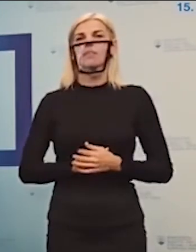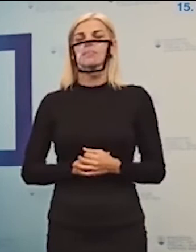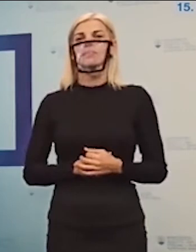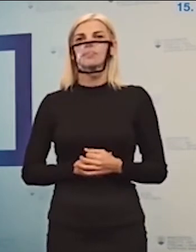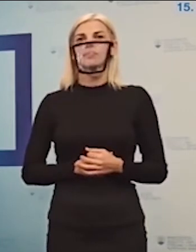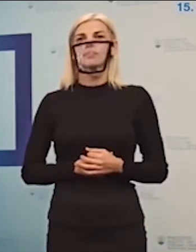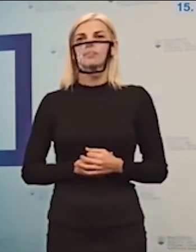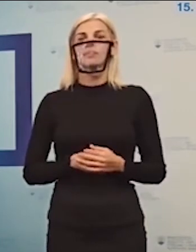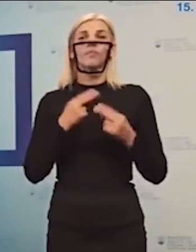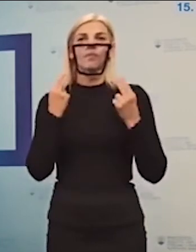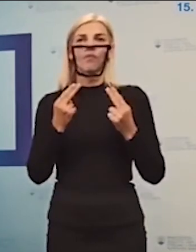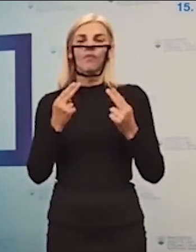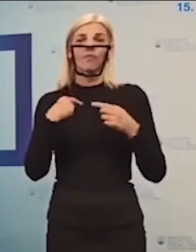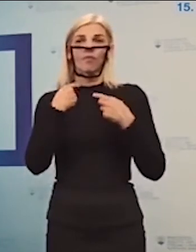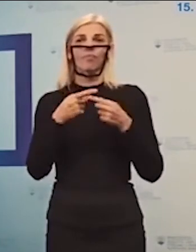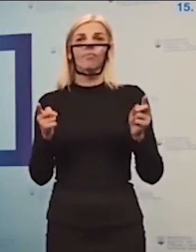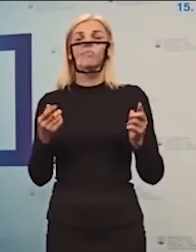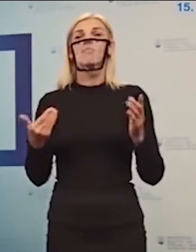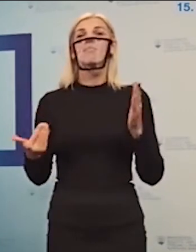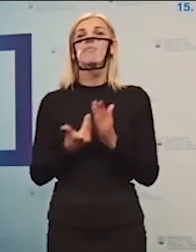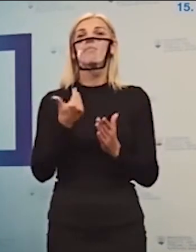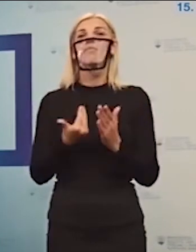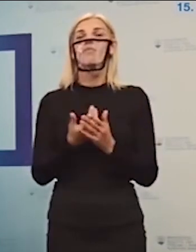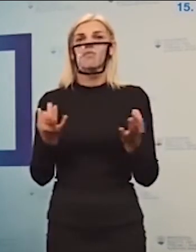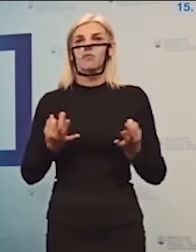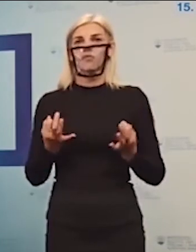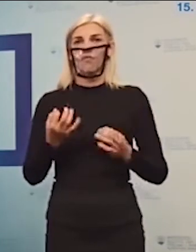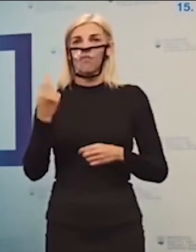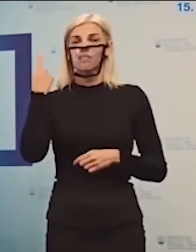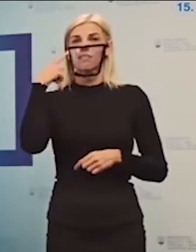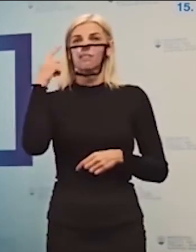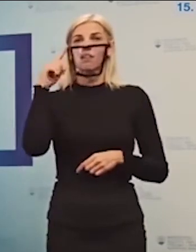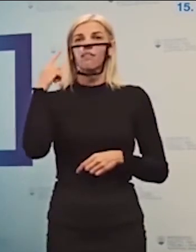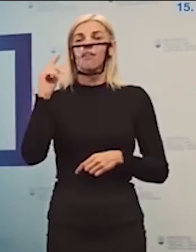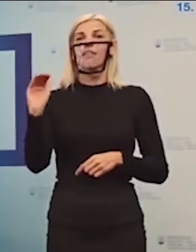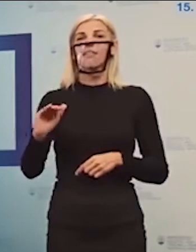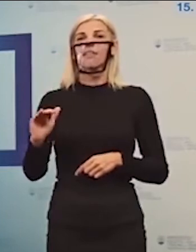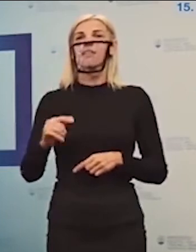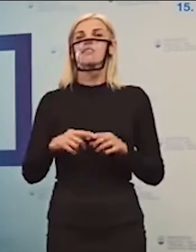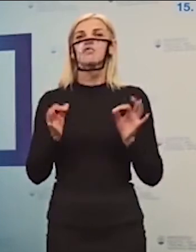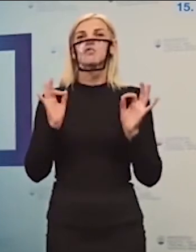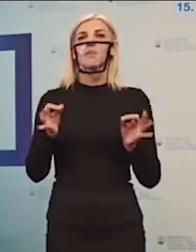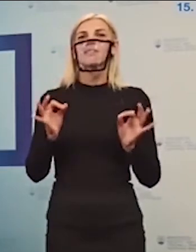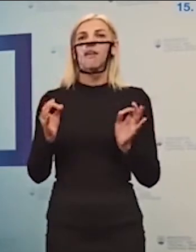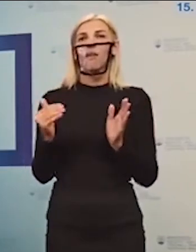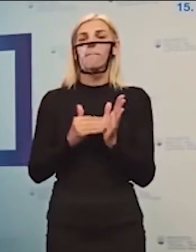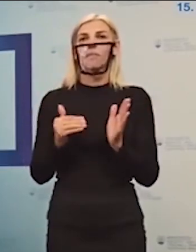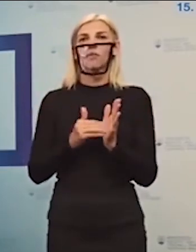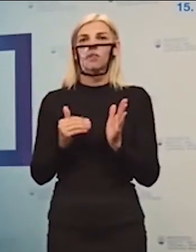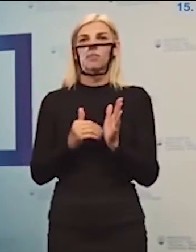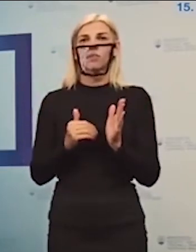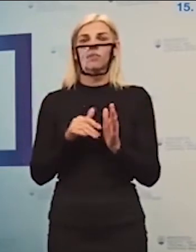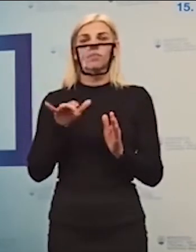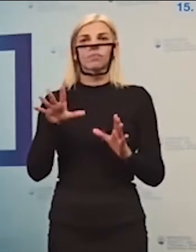Je dôležité vysloviť, že ponovom sa na vzdelávanie detí so špeciálno-výchovno-vzdelávacími potrebami, ktoré sú